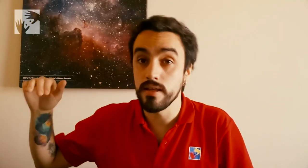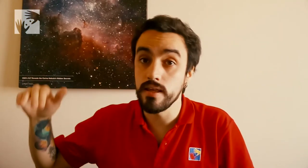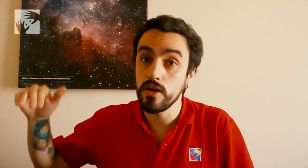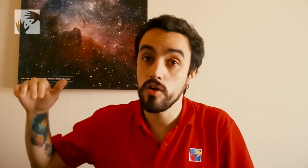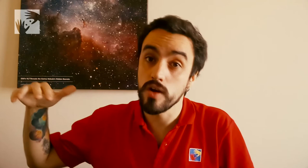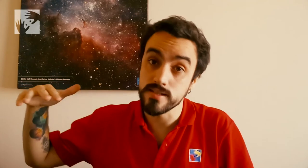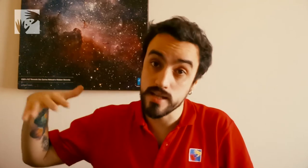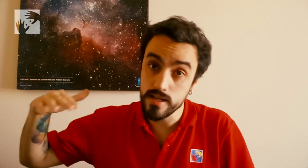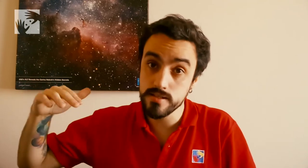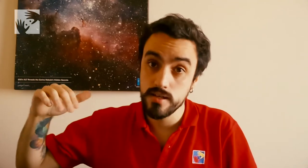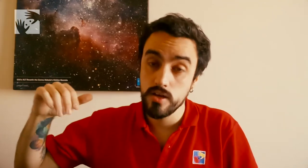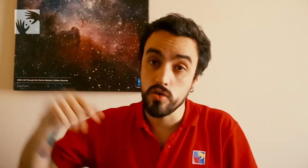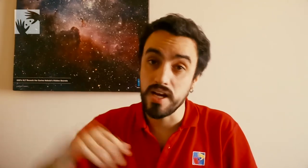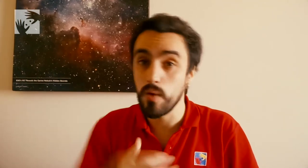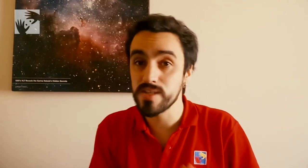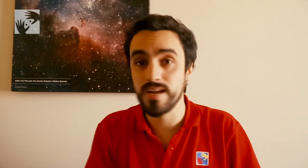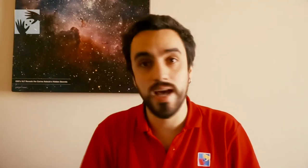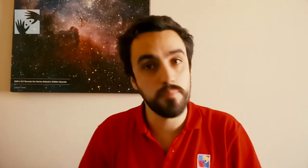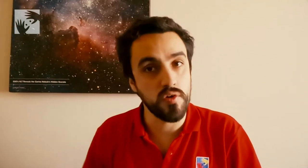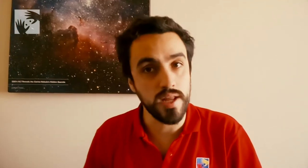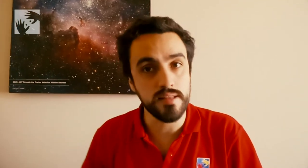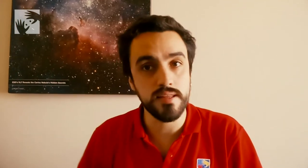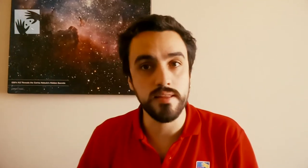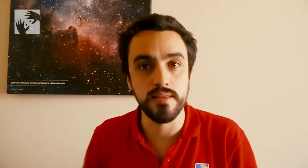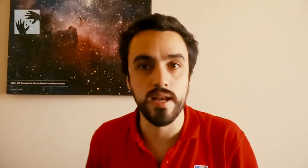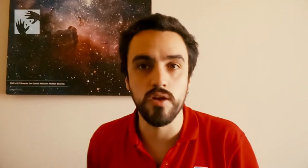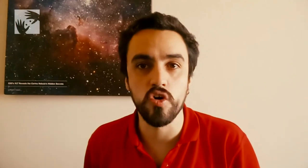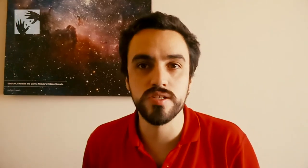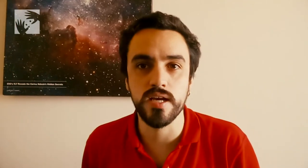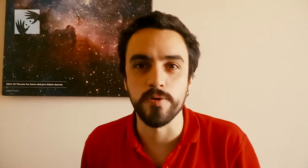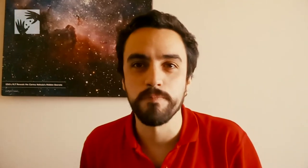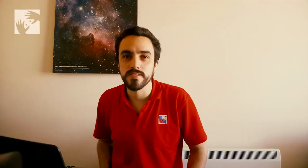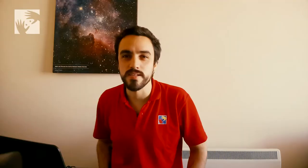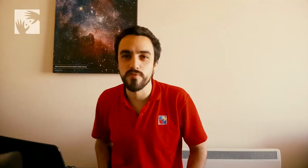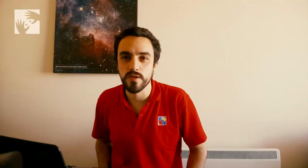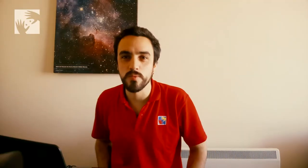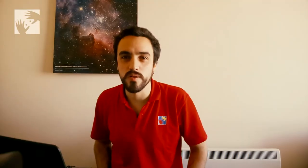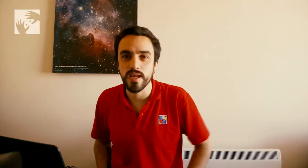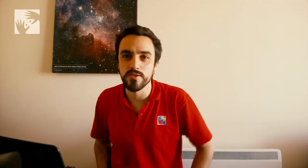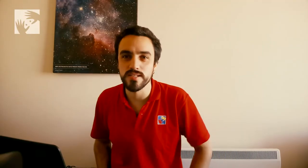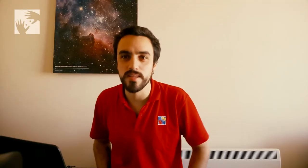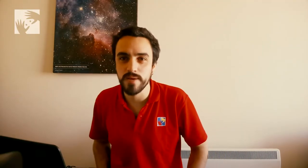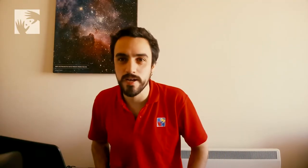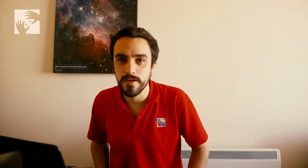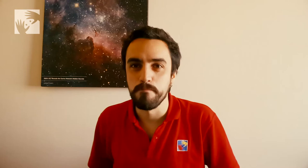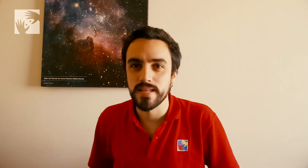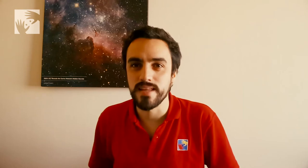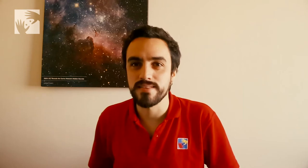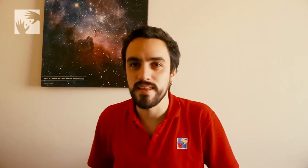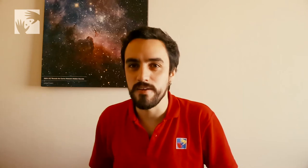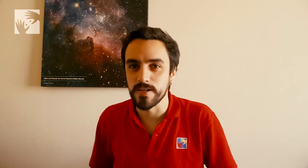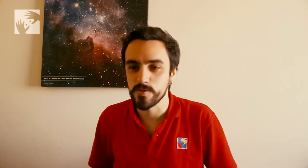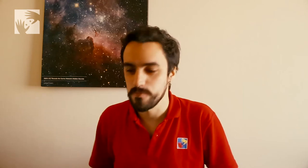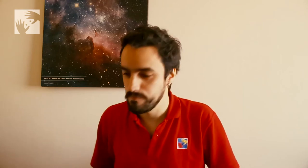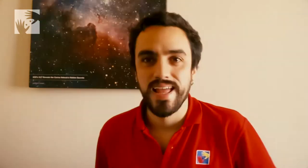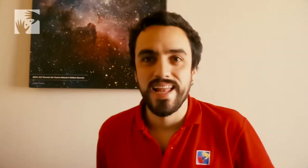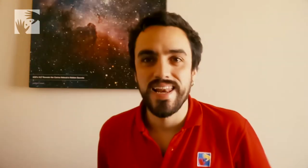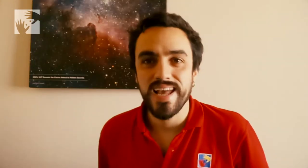deshielo de los glaciales con el agua salada proveniente del océano. Así que se forma un ecosistema bastante diverso. La